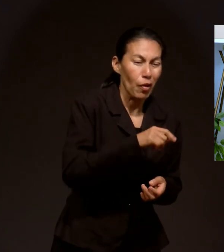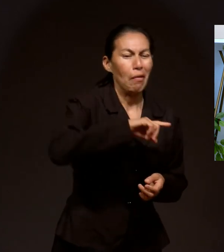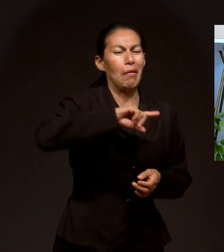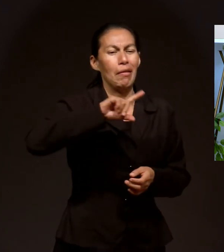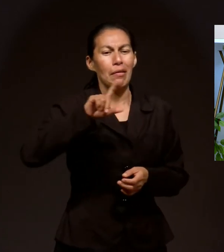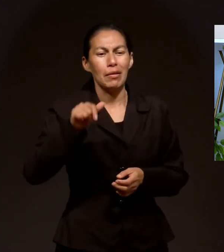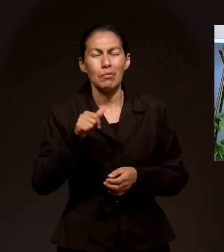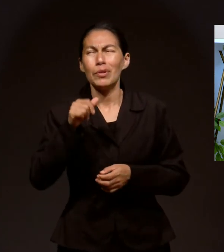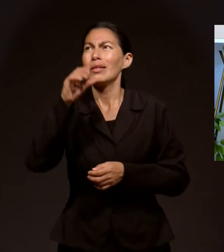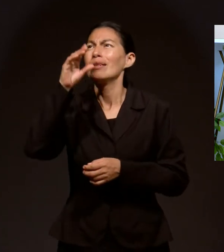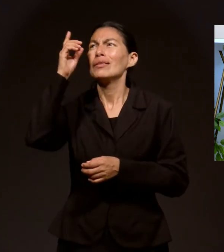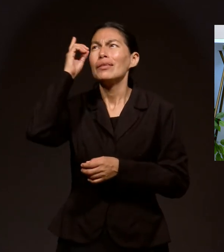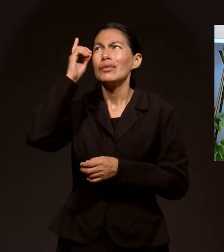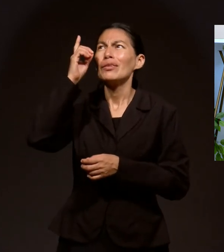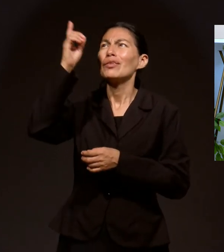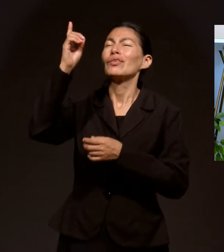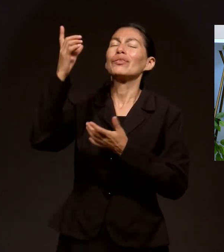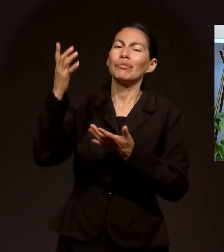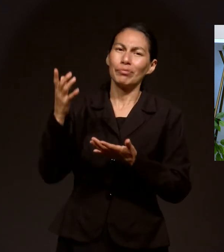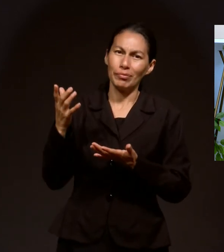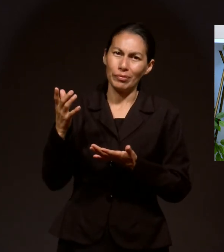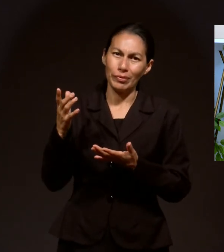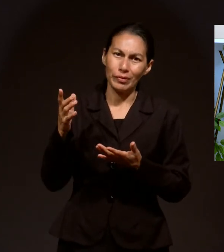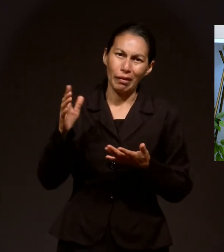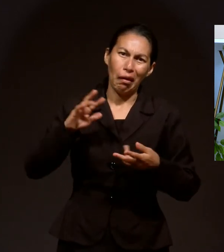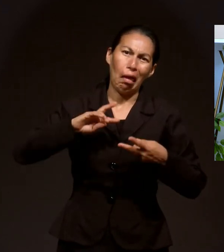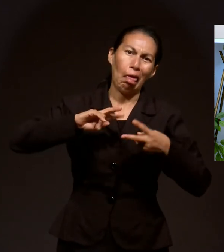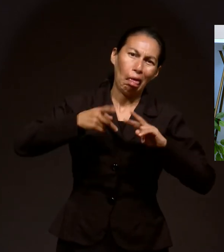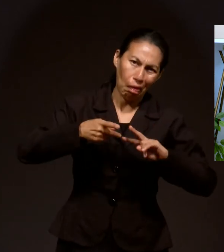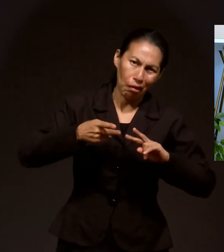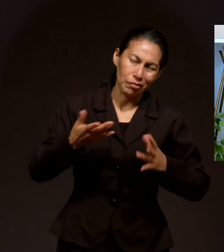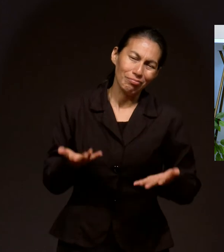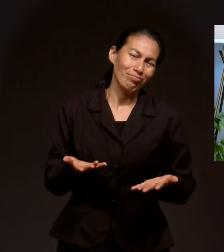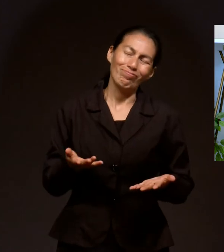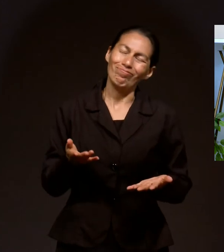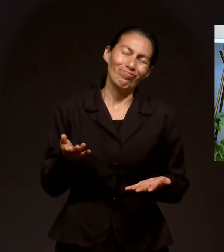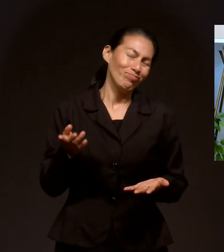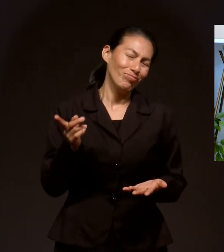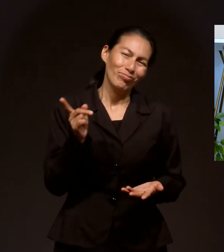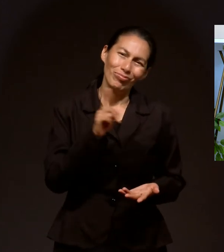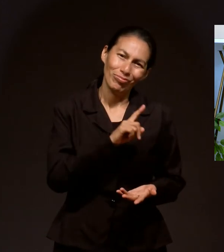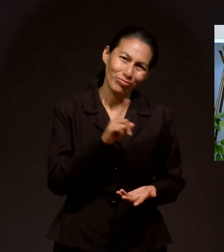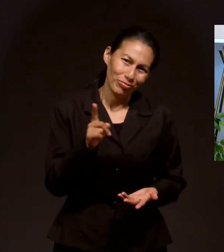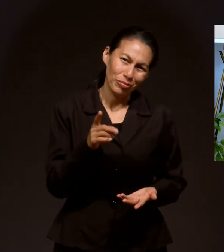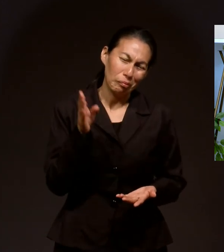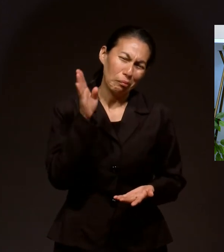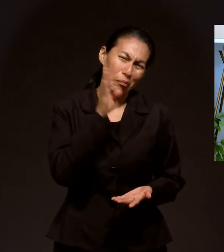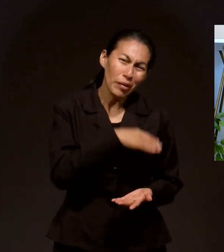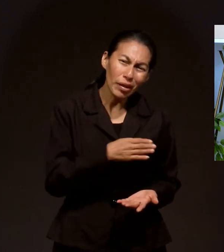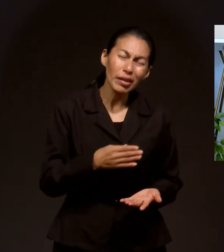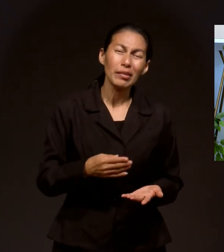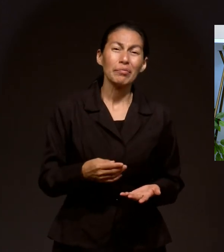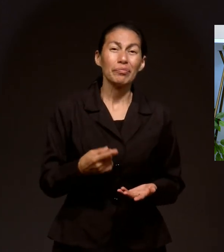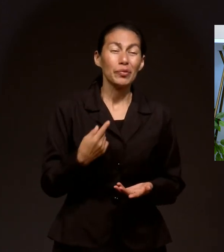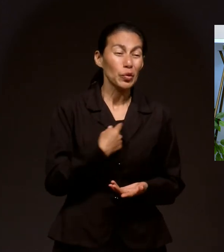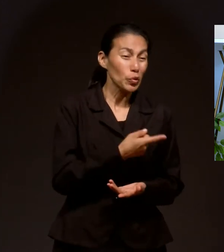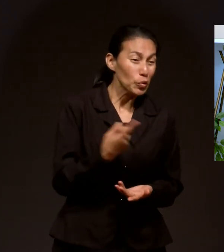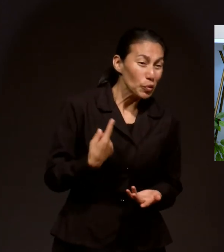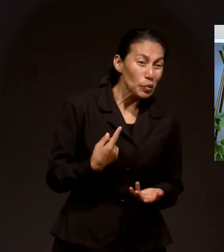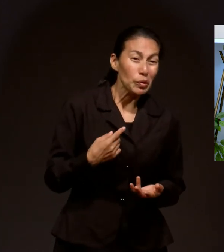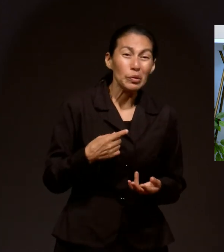por añadidura vendrá el reino de Dios, cambiando todas las prioridades.